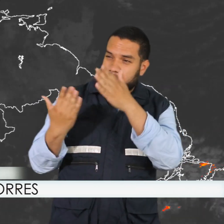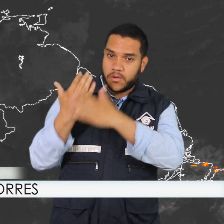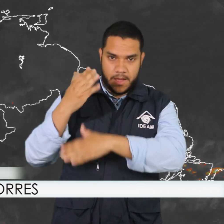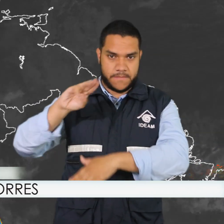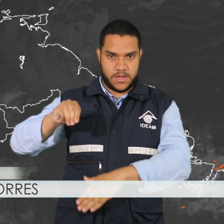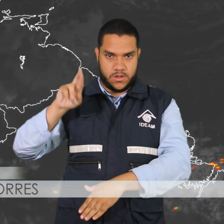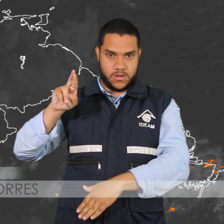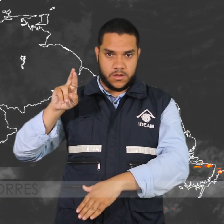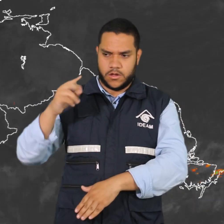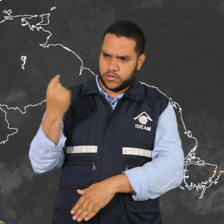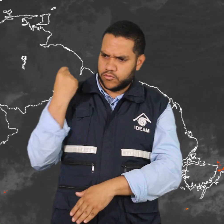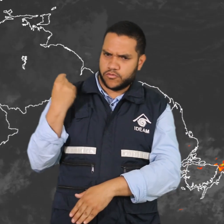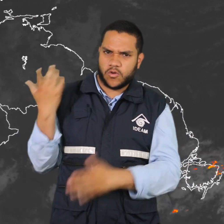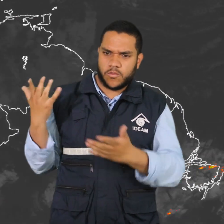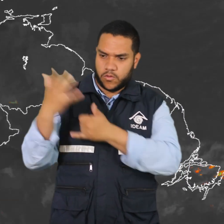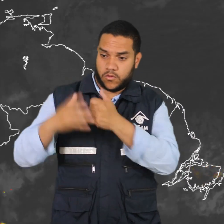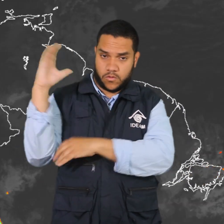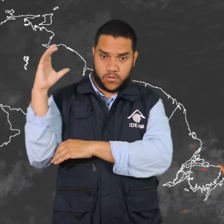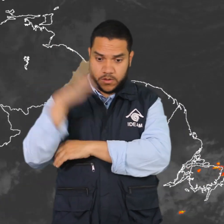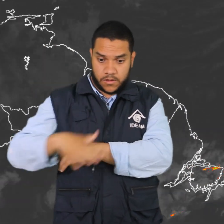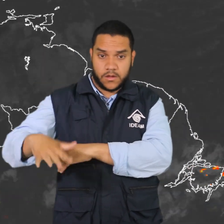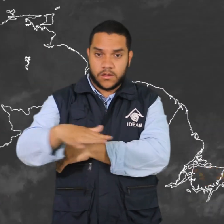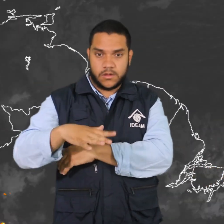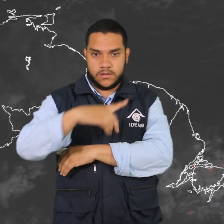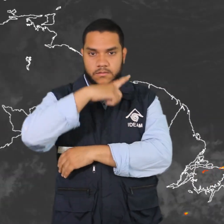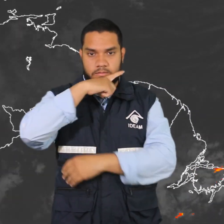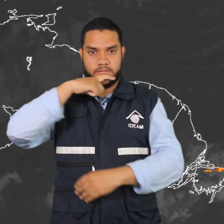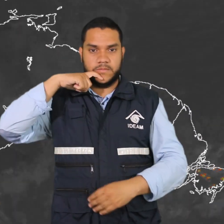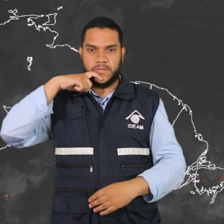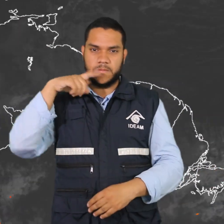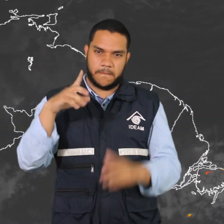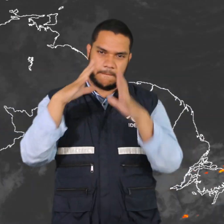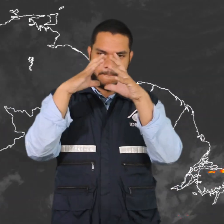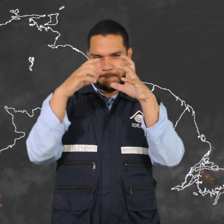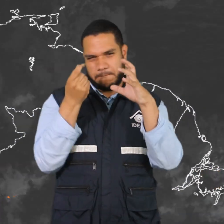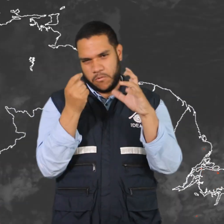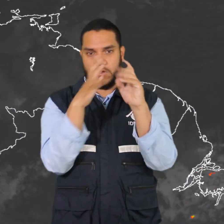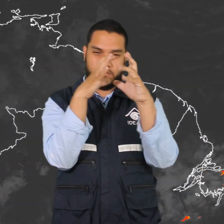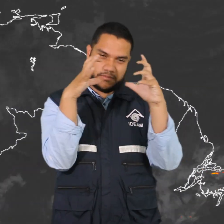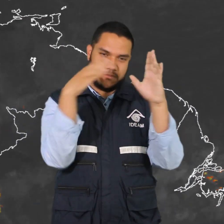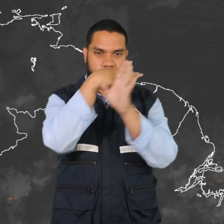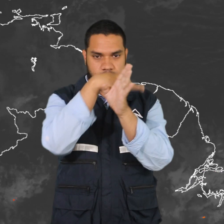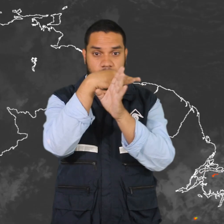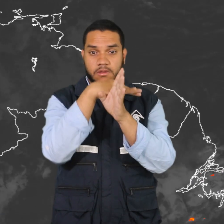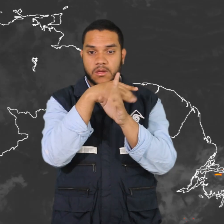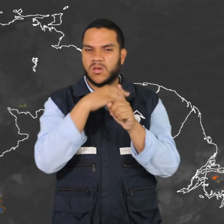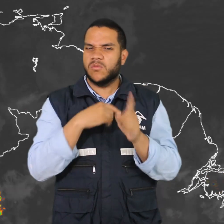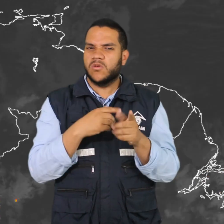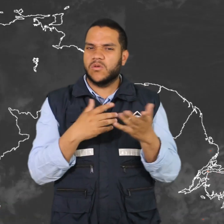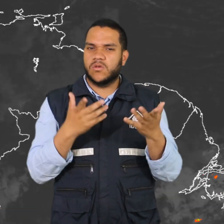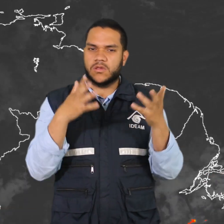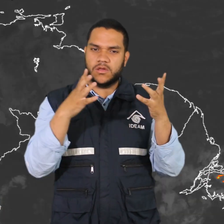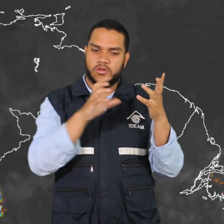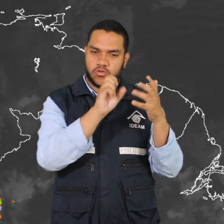En las últimas horas en gran parte del territorio nacional ha prevalecido el tiempo seco con cielos entre ligera parcialmente nublado excepto el sur